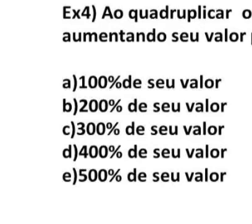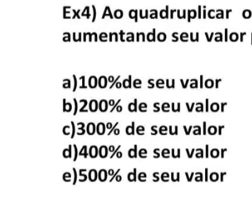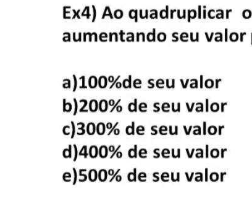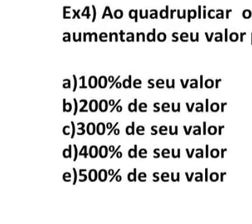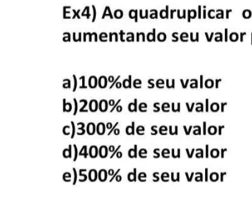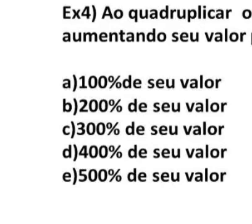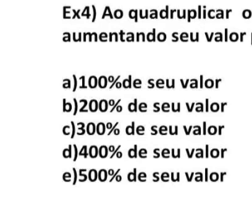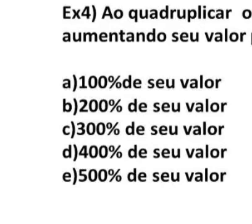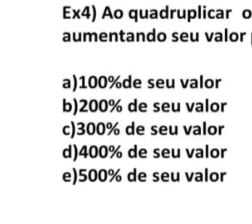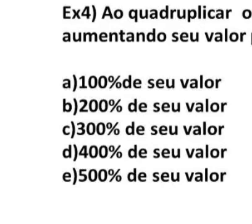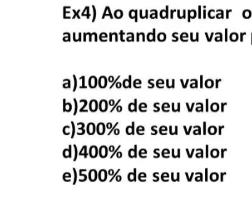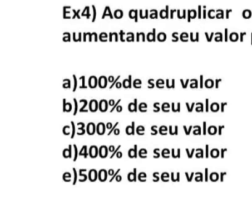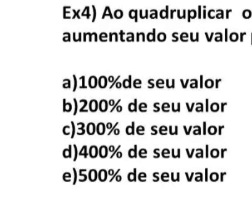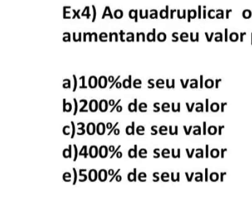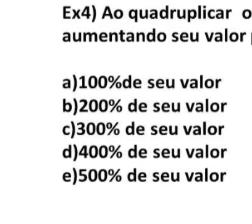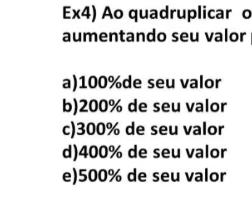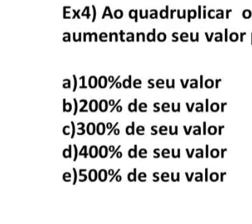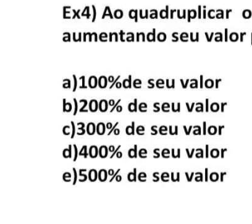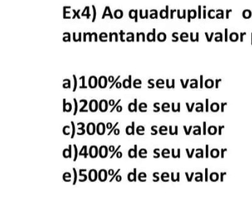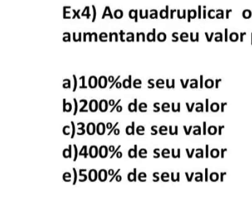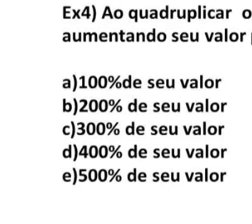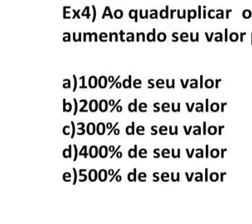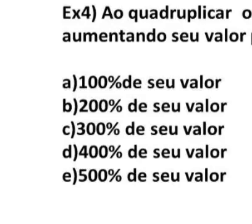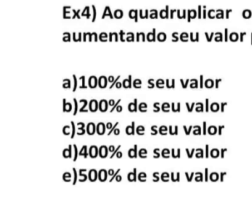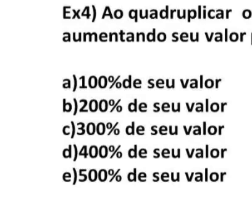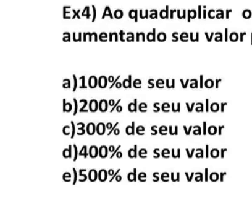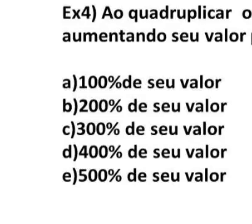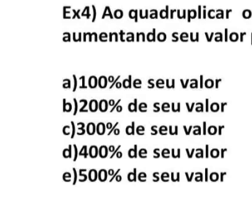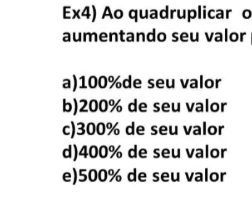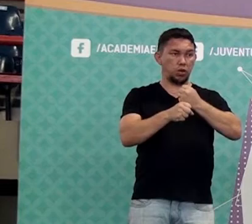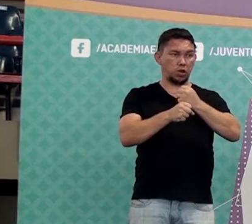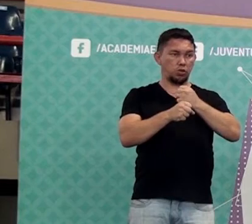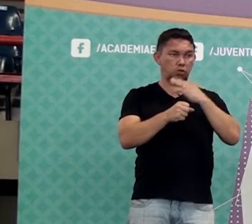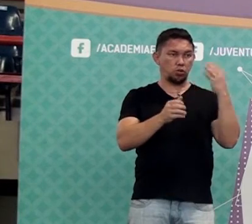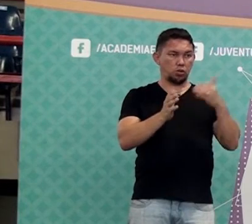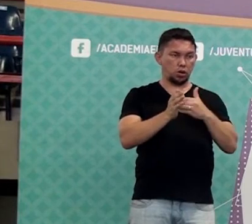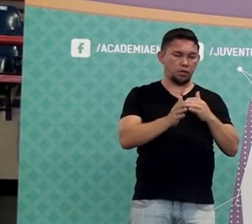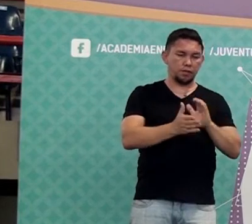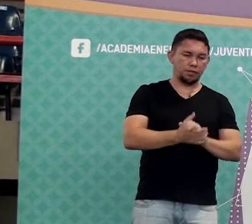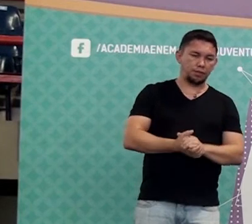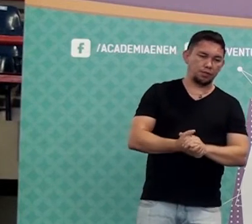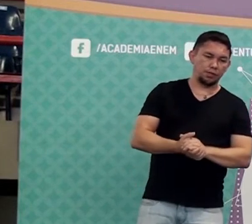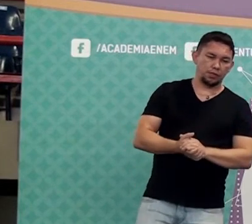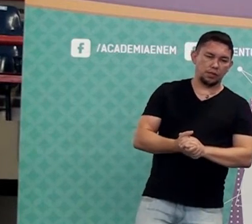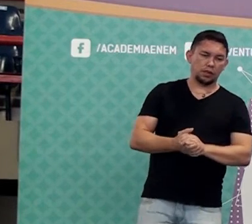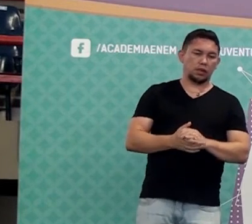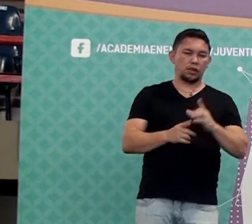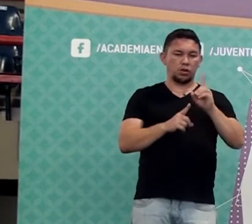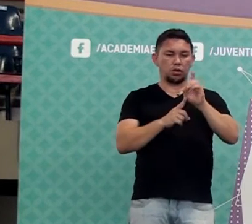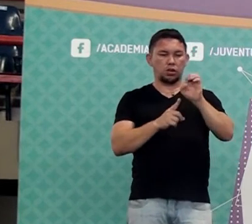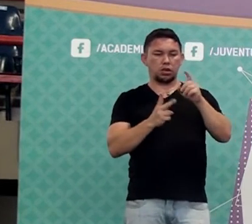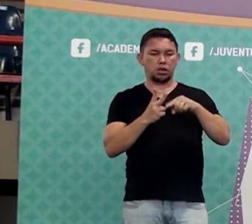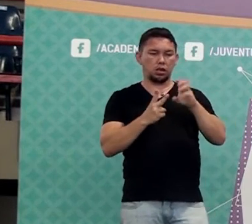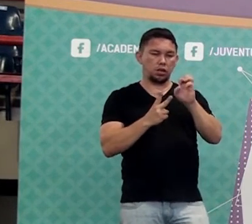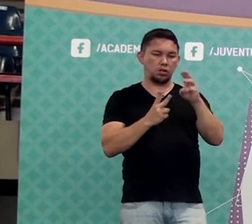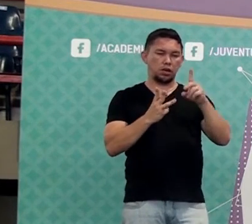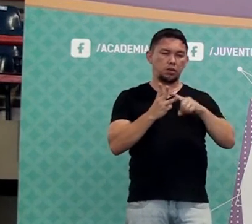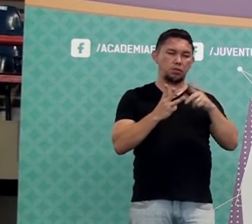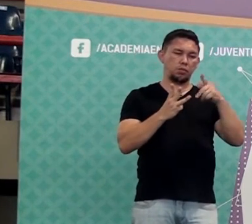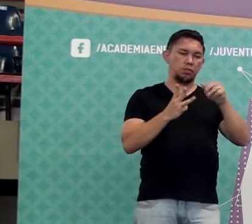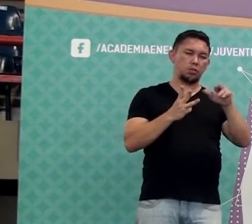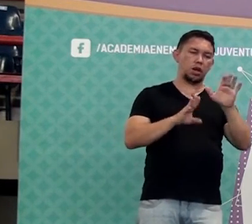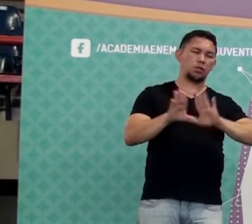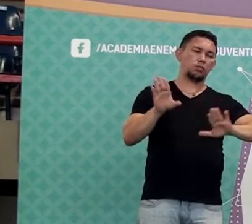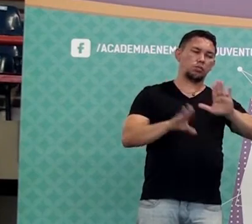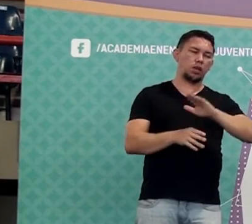passou para quatrocentos. Então, ele aumentou para quatrocentos. Faz sentido? Essas preposiçãozinhas, De, em, para. Tome